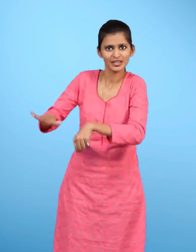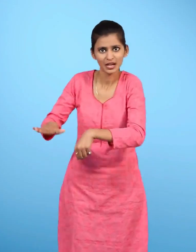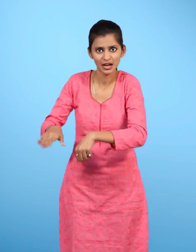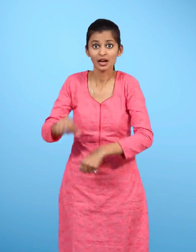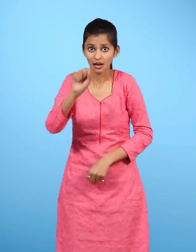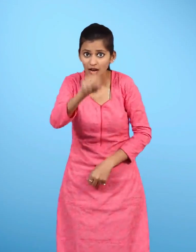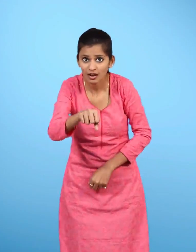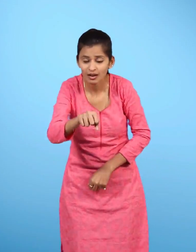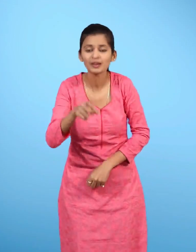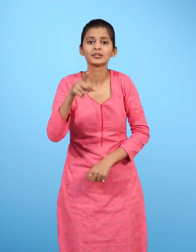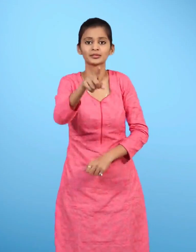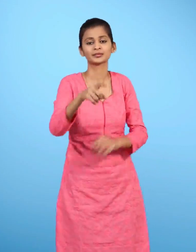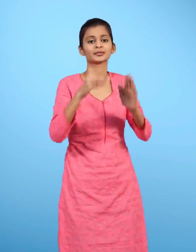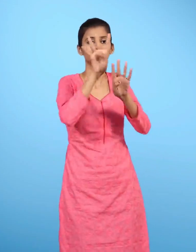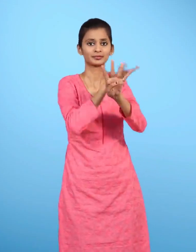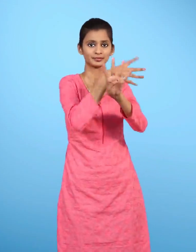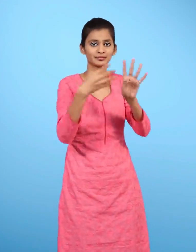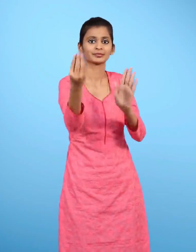ये दिहां तो तालिका में लिखो